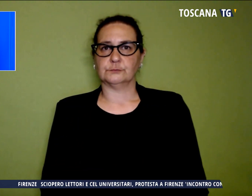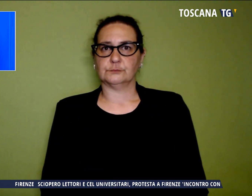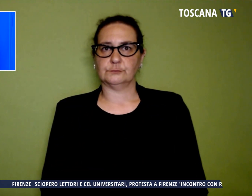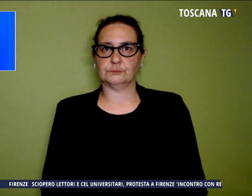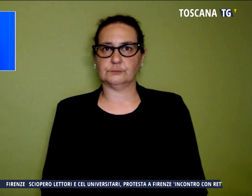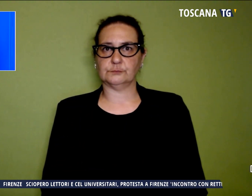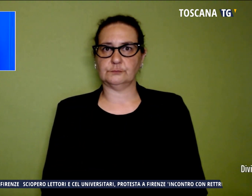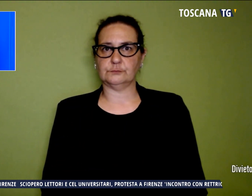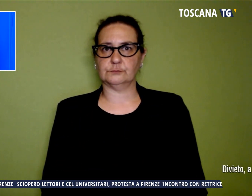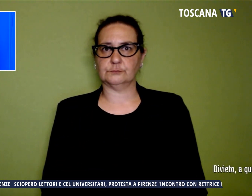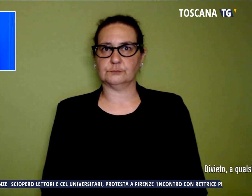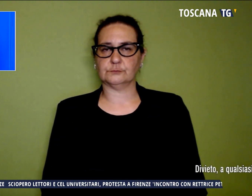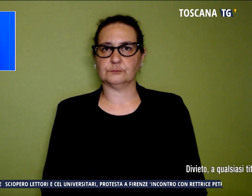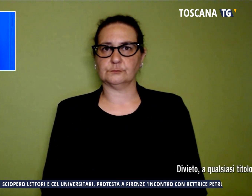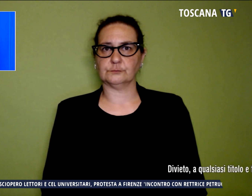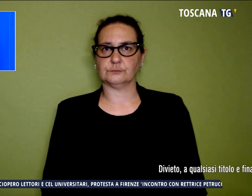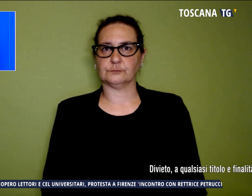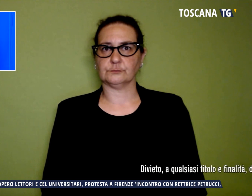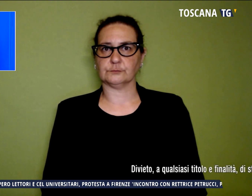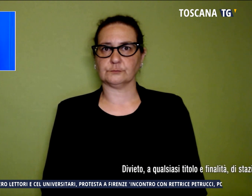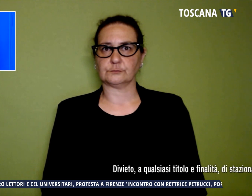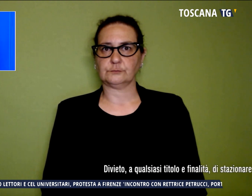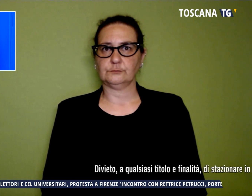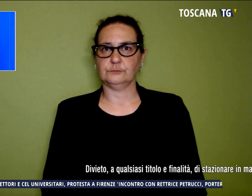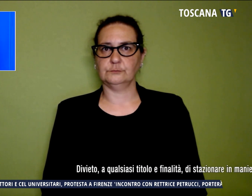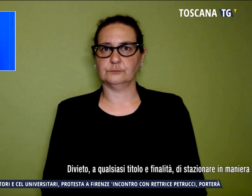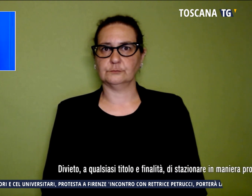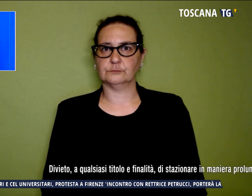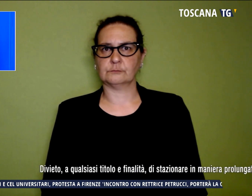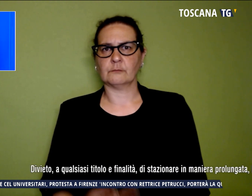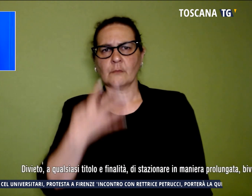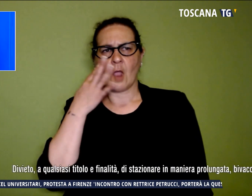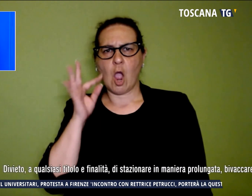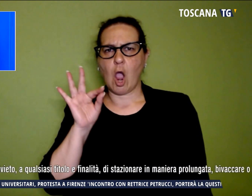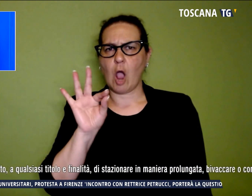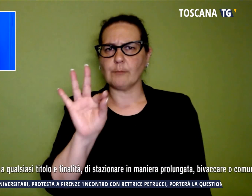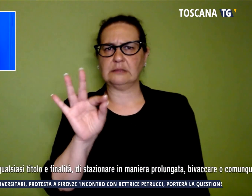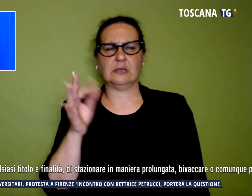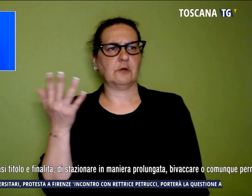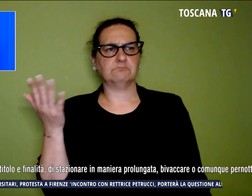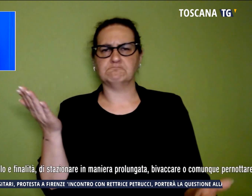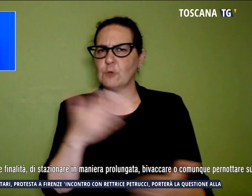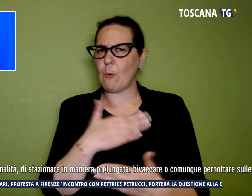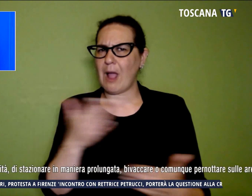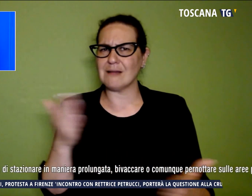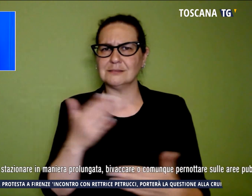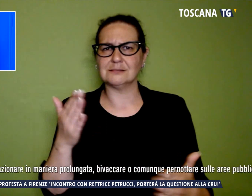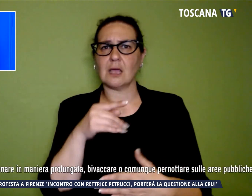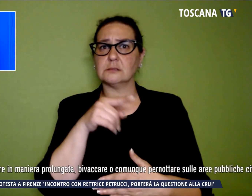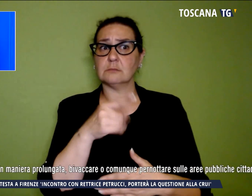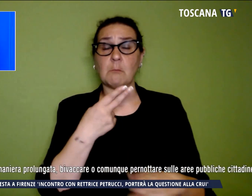Divieto a qualsiasi titolo e finalità di stazionare in maniera prolungata,